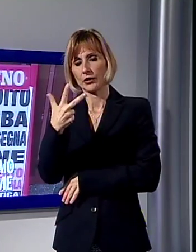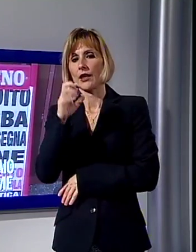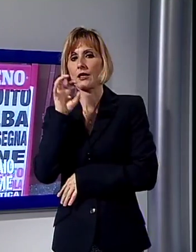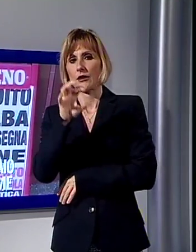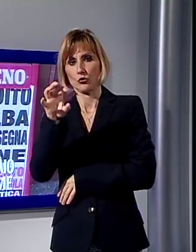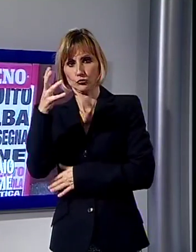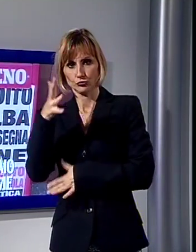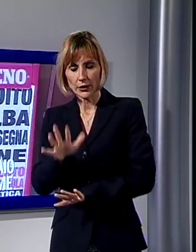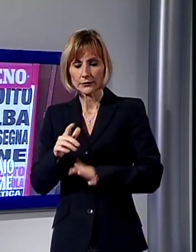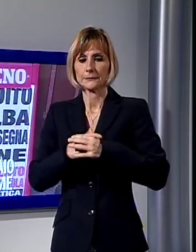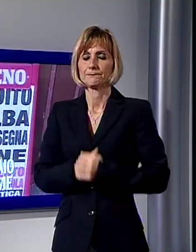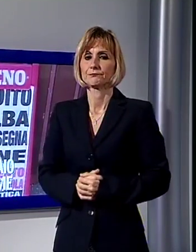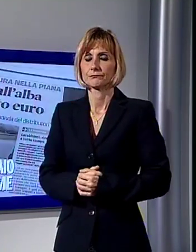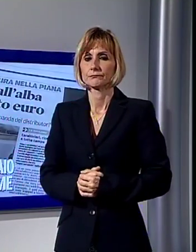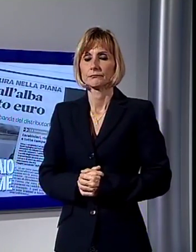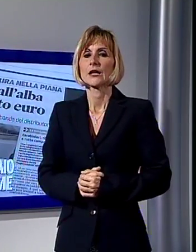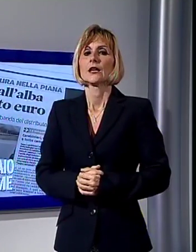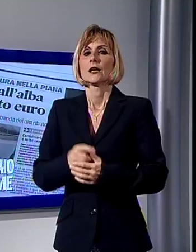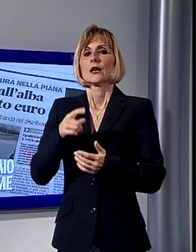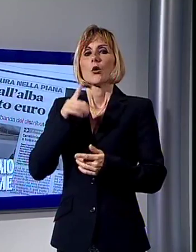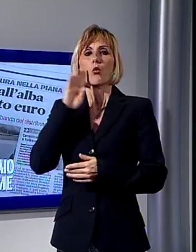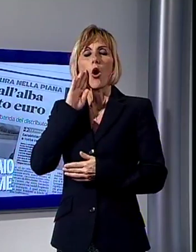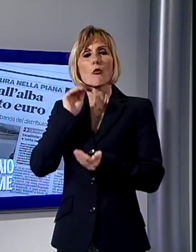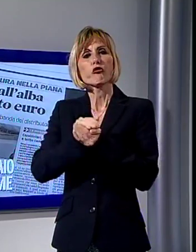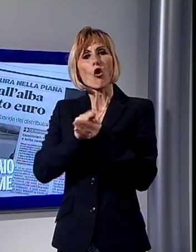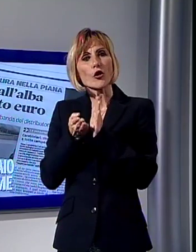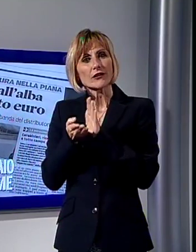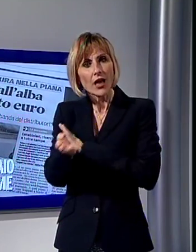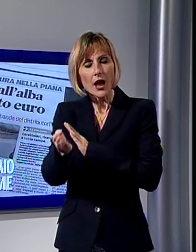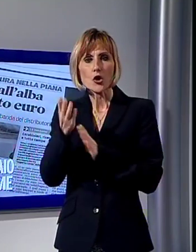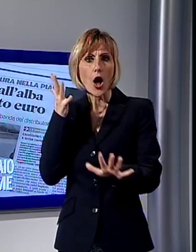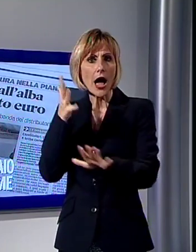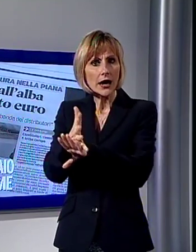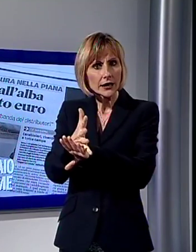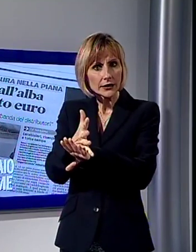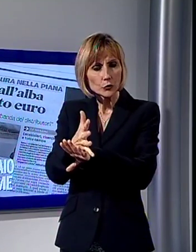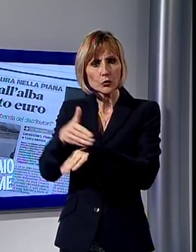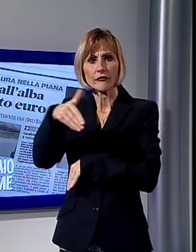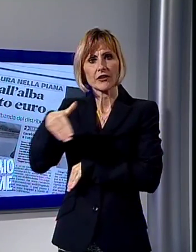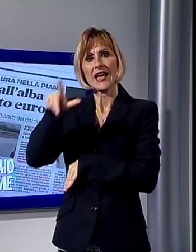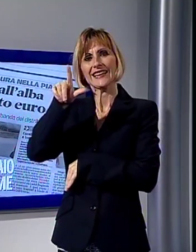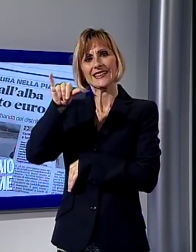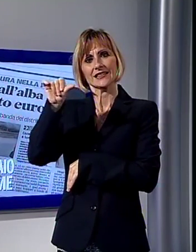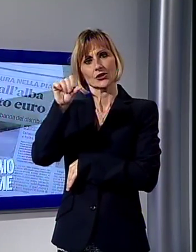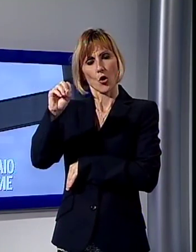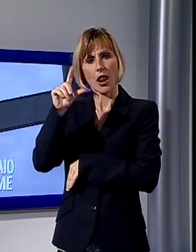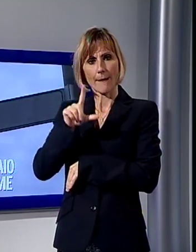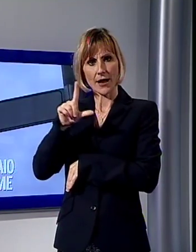fornaio, adesso è allarme nella piana di Lucca, nuova tentata rapina in via l'ISO all'Ammari ed emerge che anche sabato